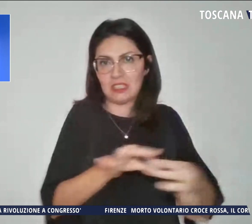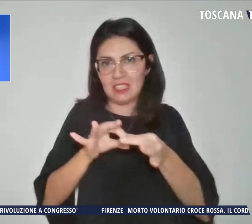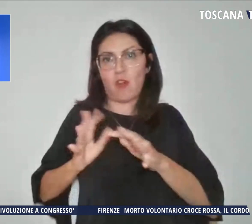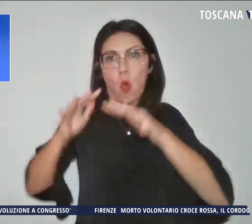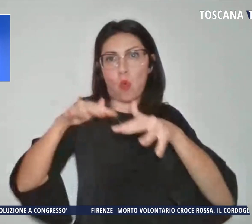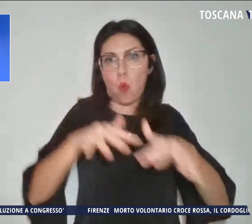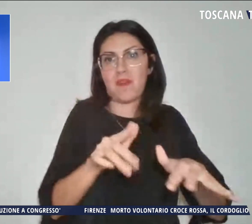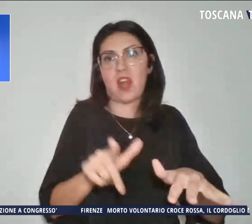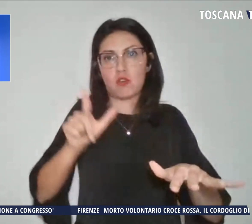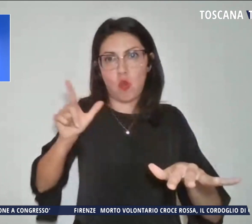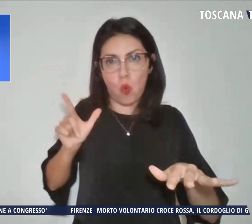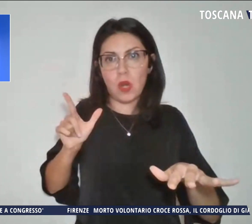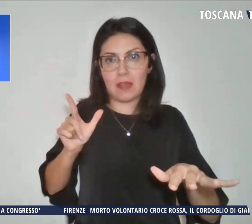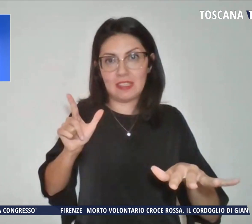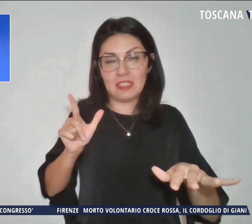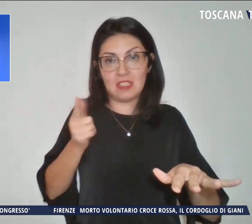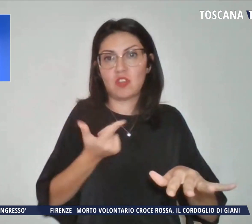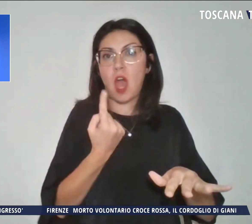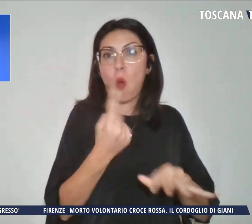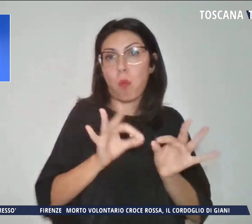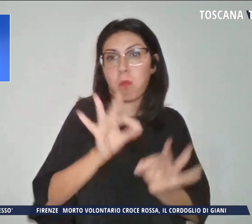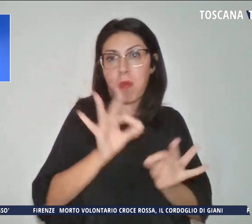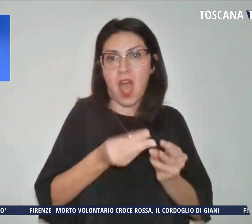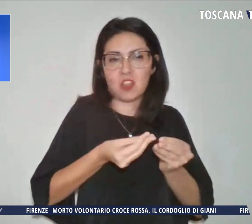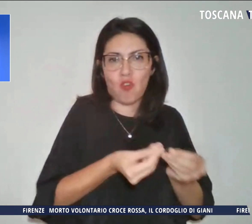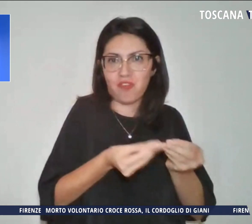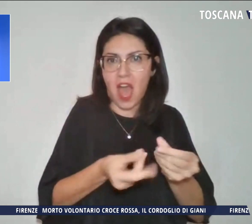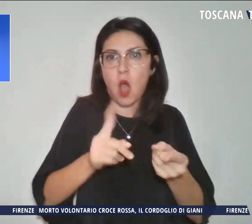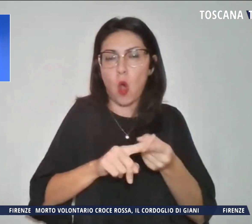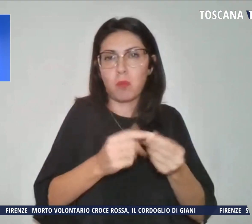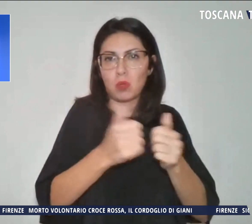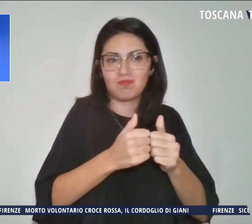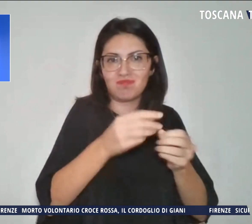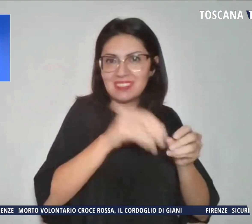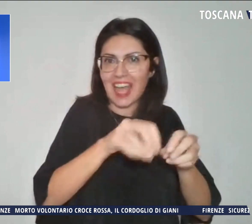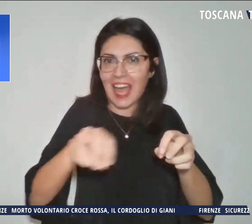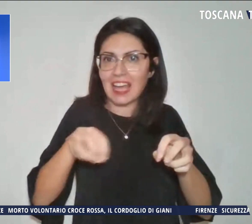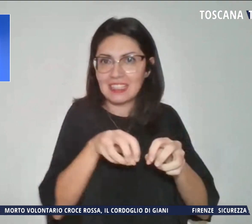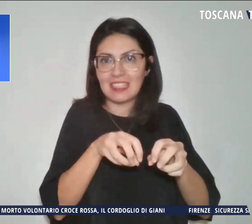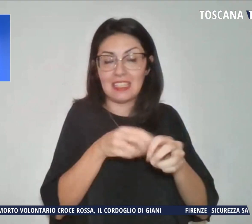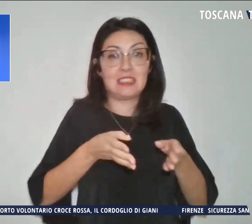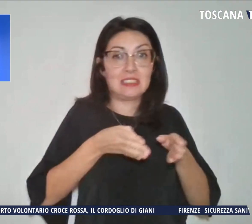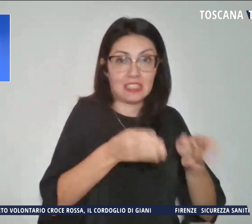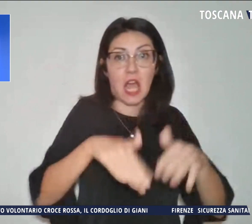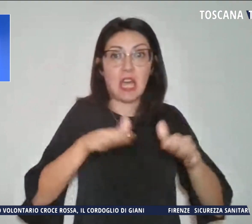un metro di fango e detriti che invade strade e campi della zona.